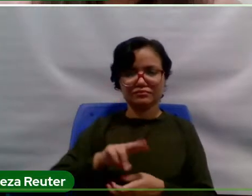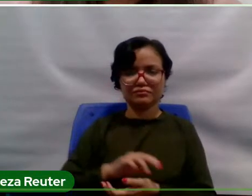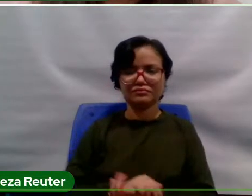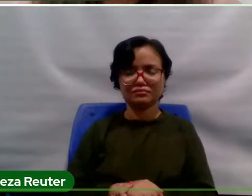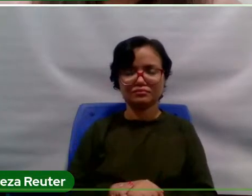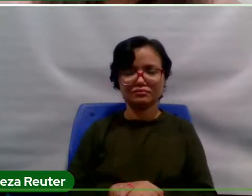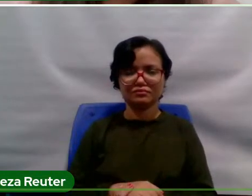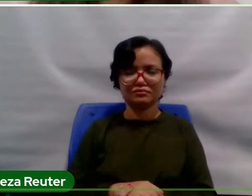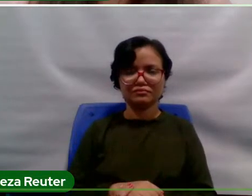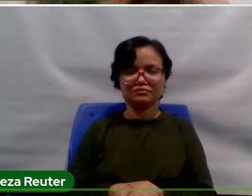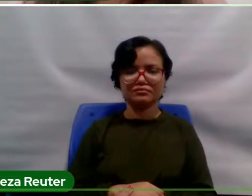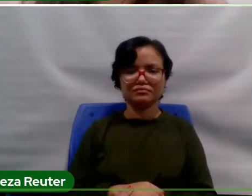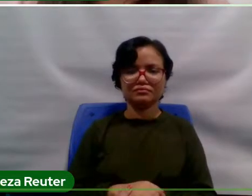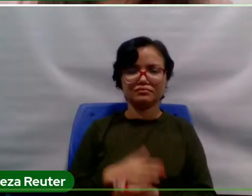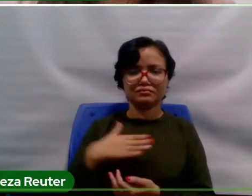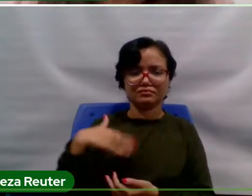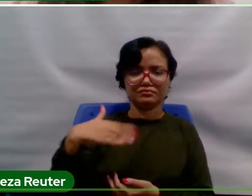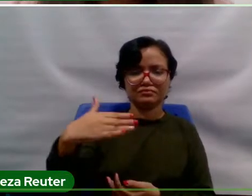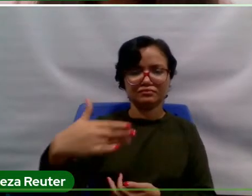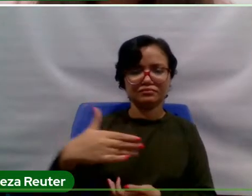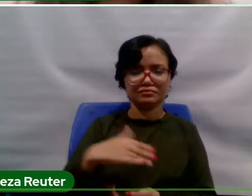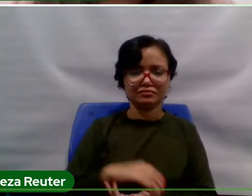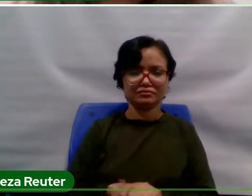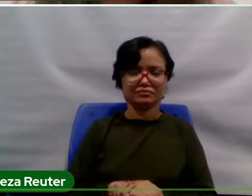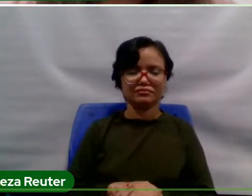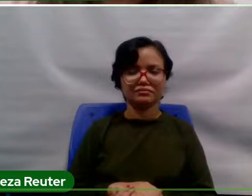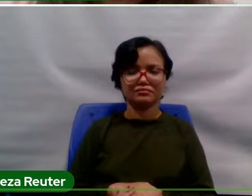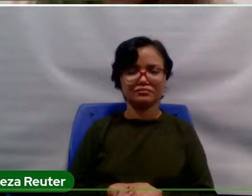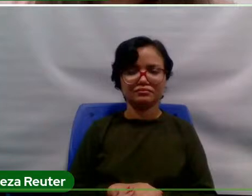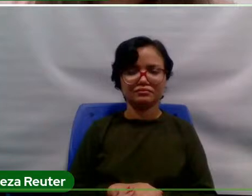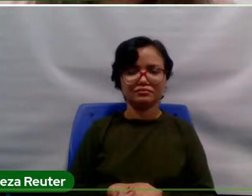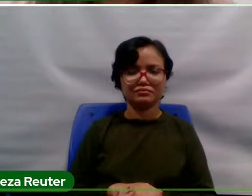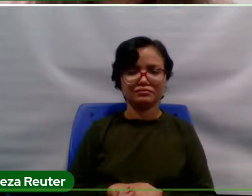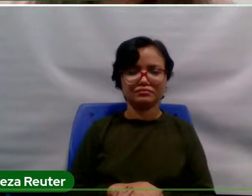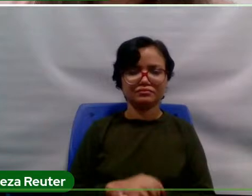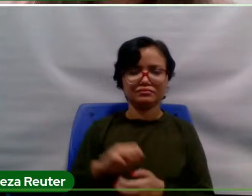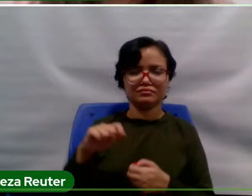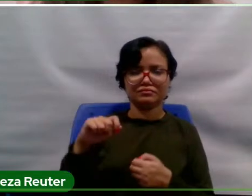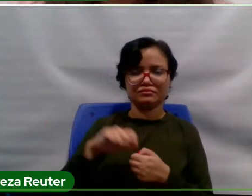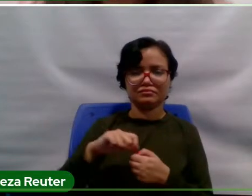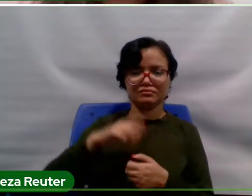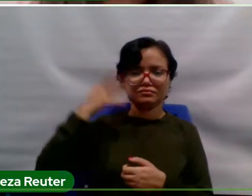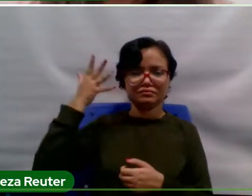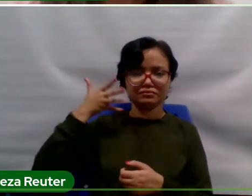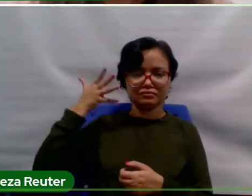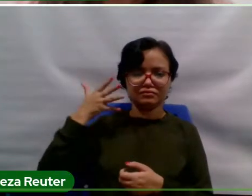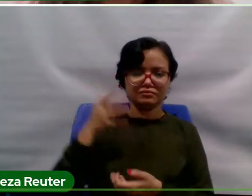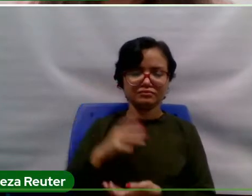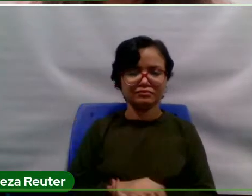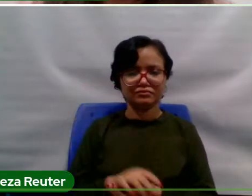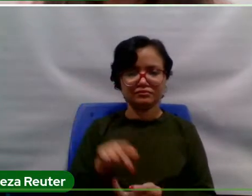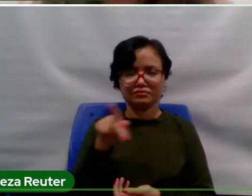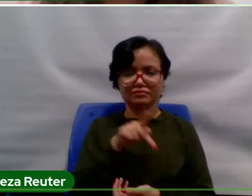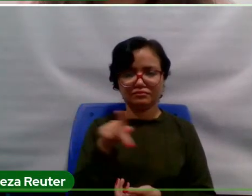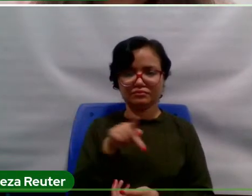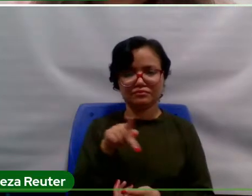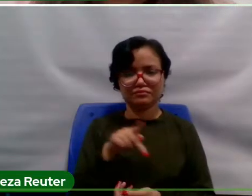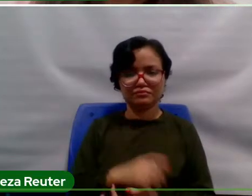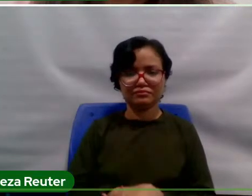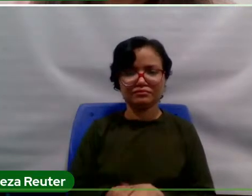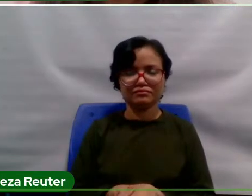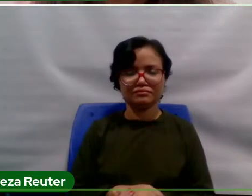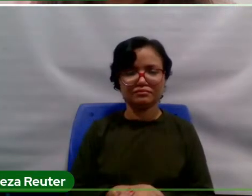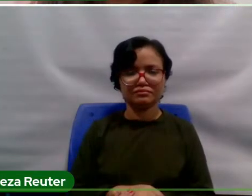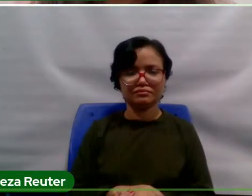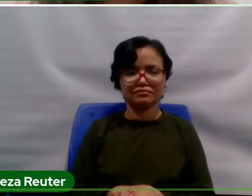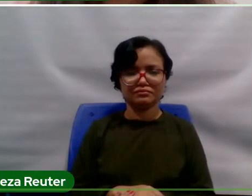Durante todo esse período, a gente vai fazer uma série de palestras, né? Com professores, como o Adriano já falou, de